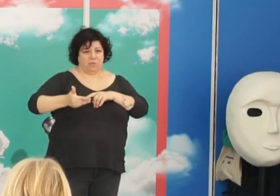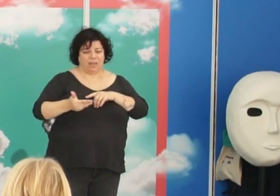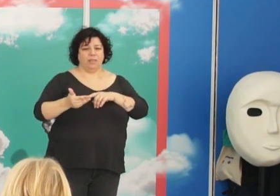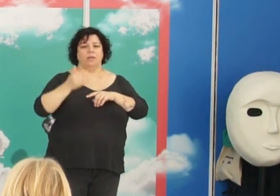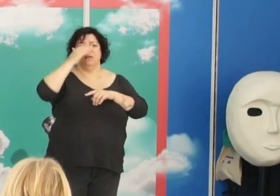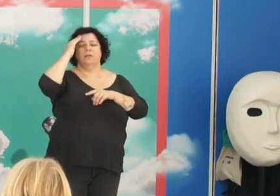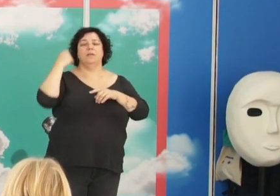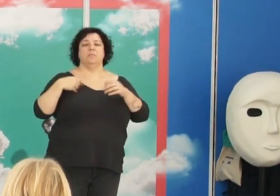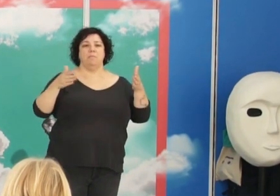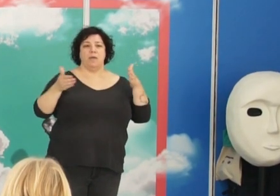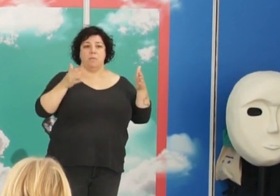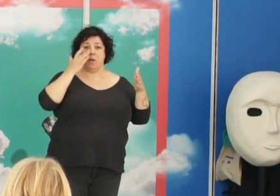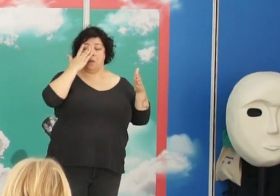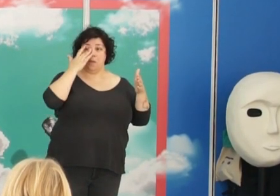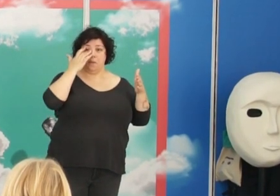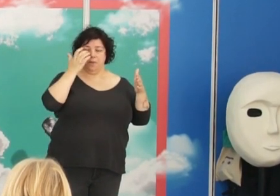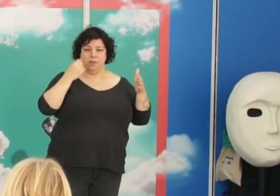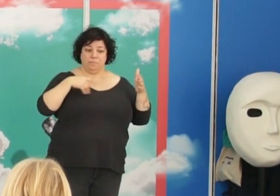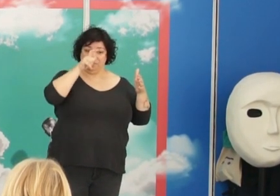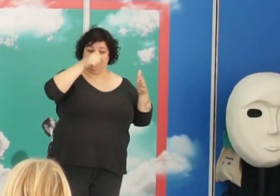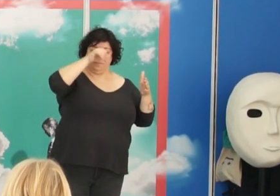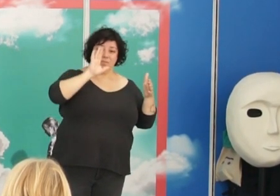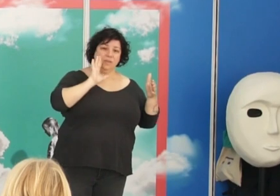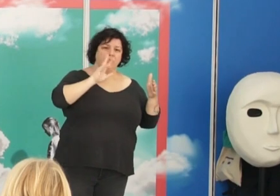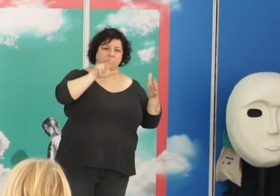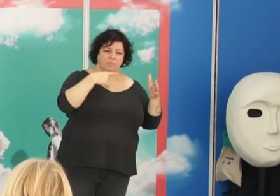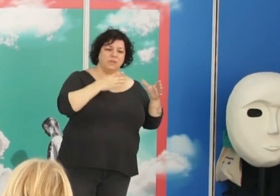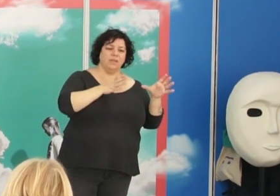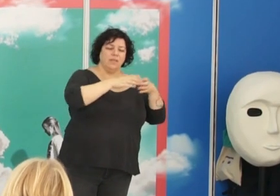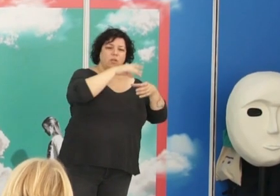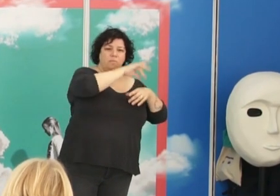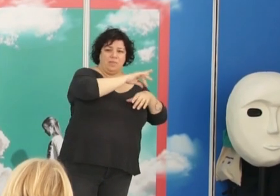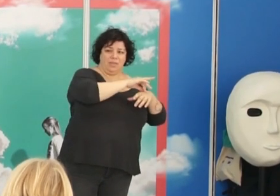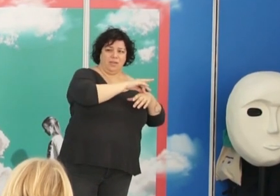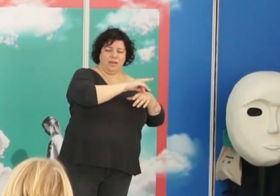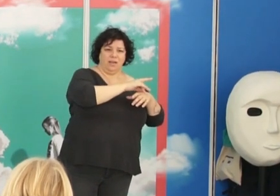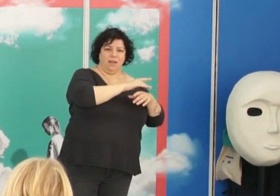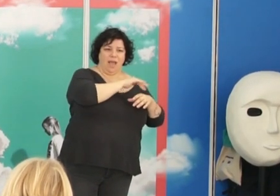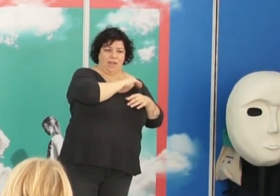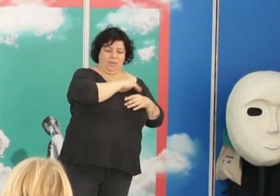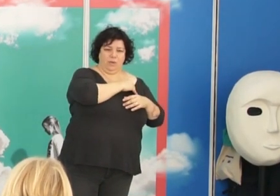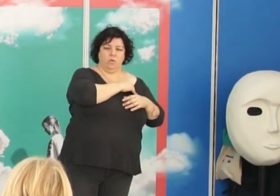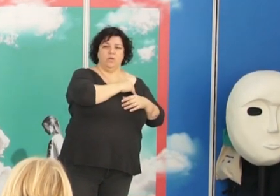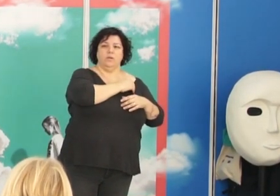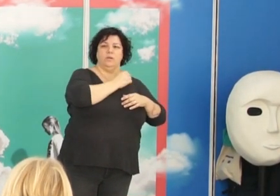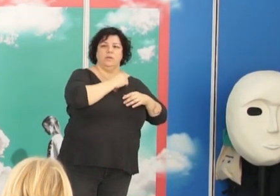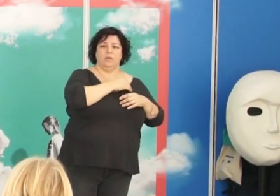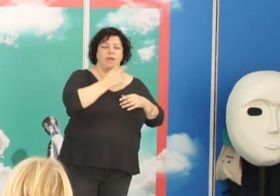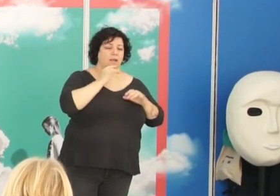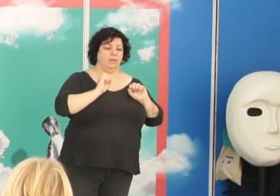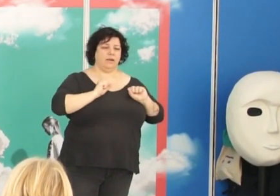de aquella misma época, Rodríguez Lafora que sí era académico de la medicina, era miembro de la Academia de Medicina,